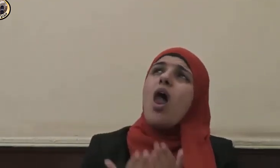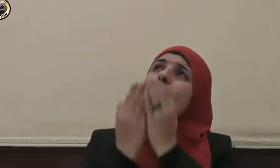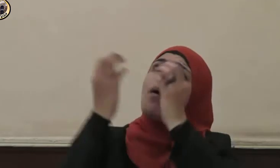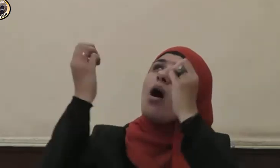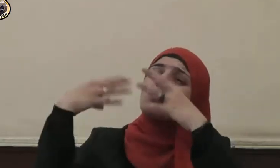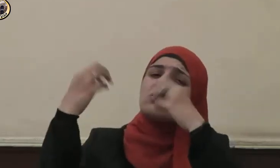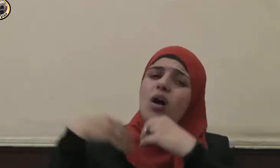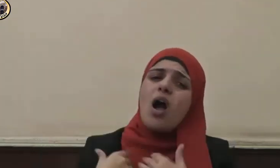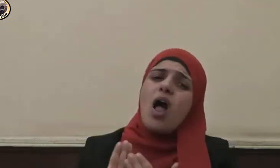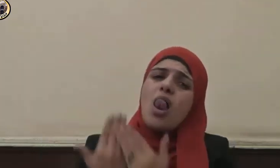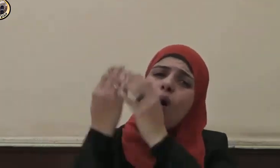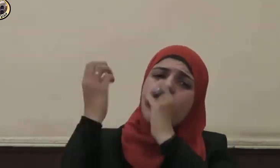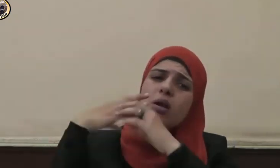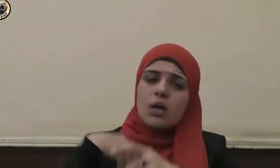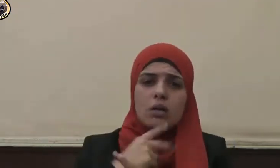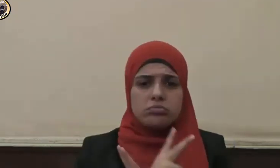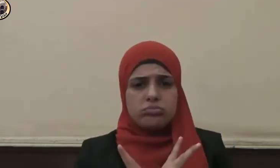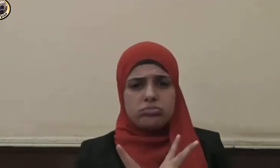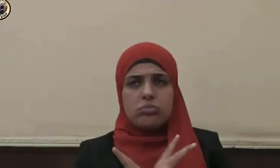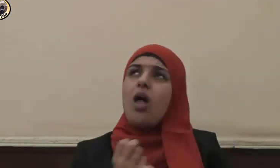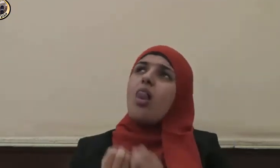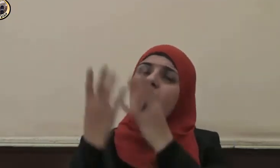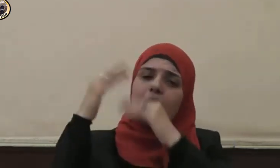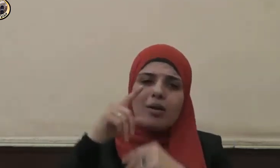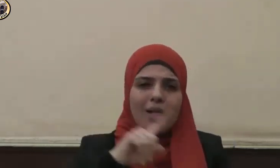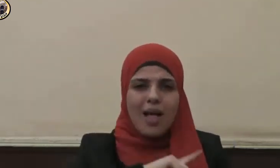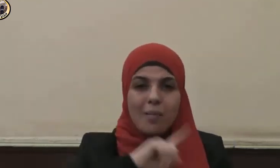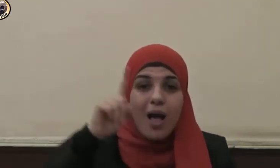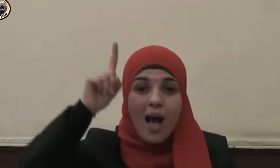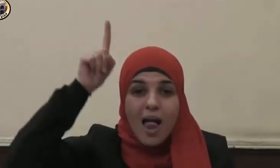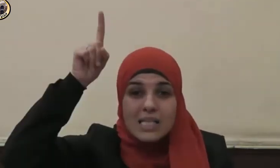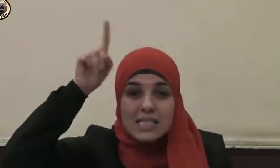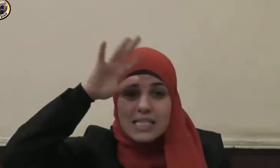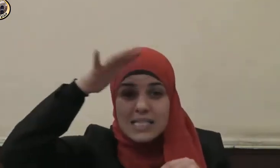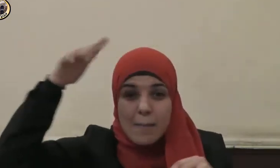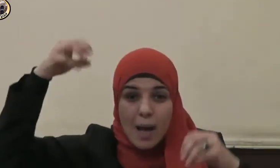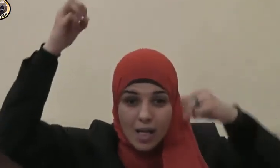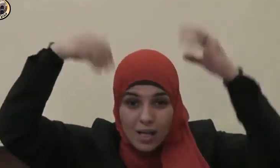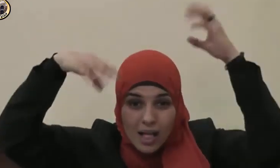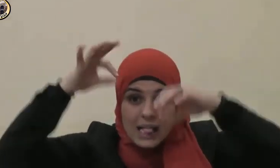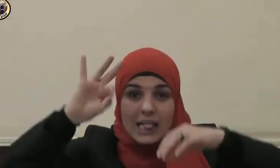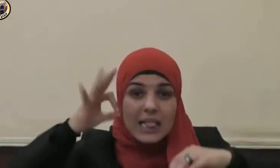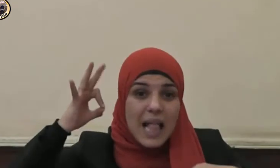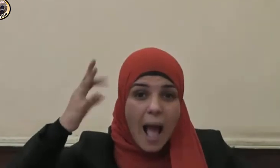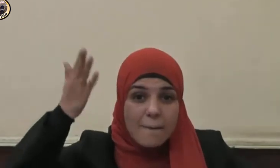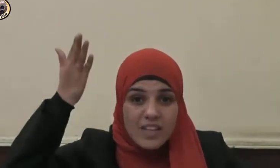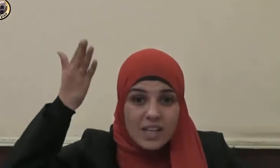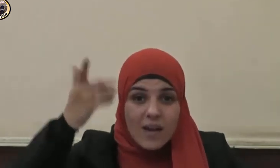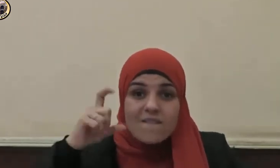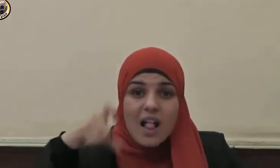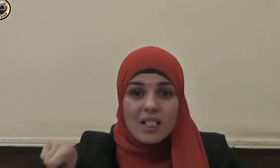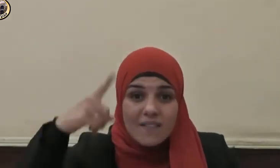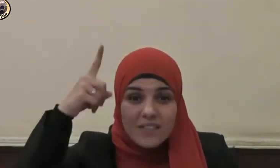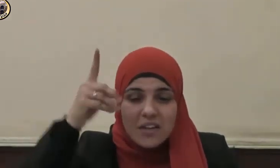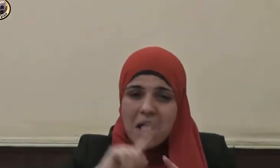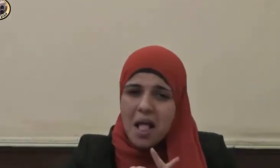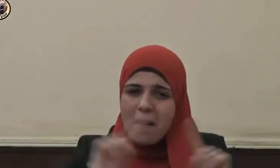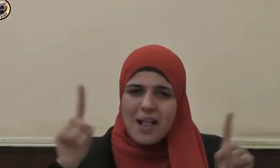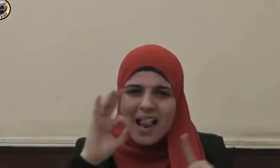وقد علمتم أن السماء لا تمتر ذهبا ولا فضة وحينما أتى على قوم